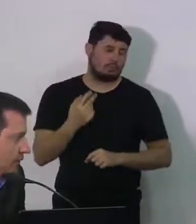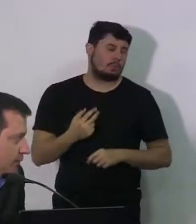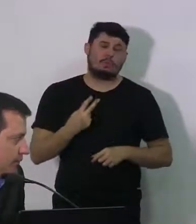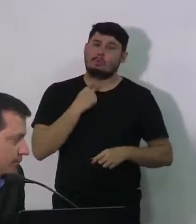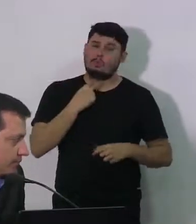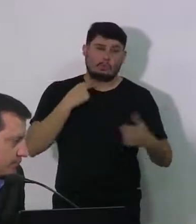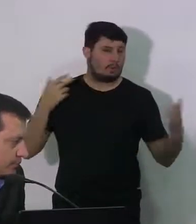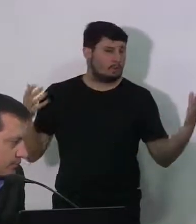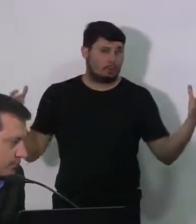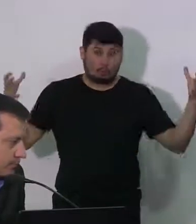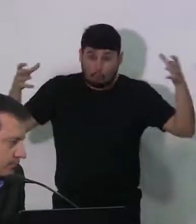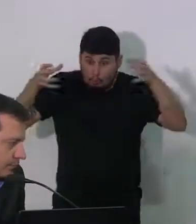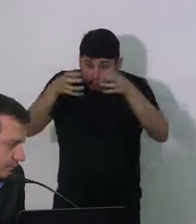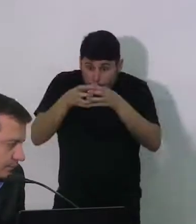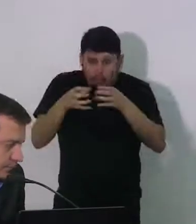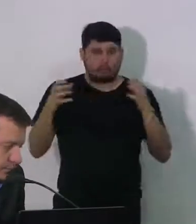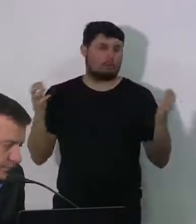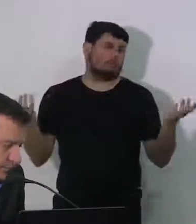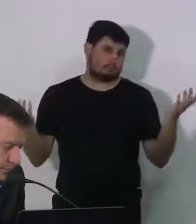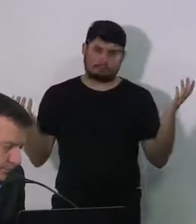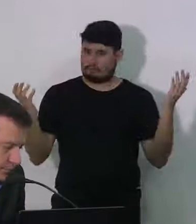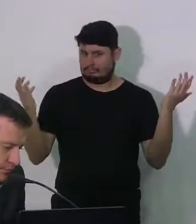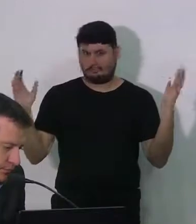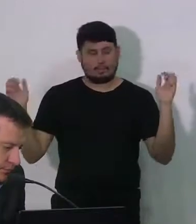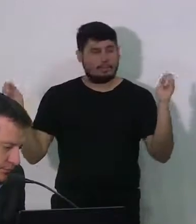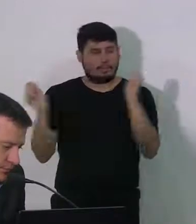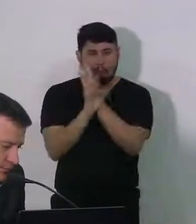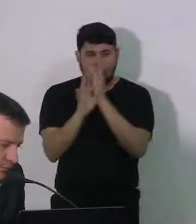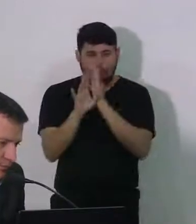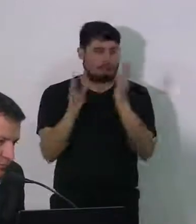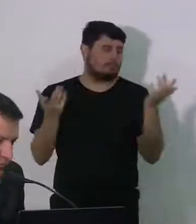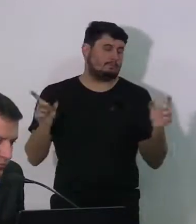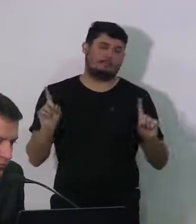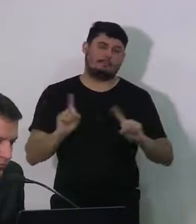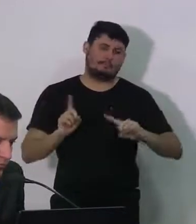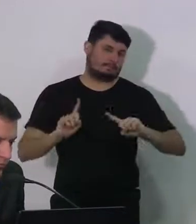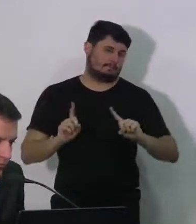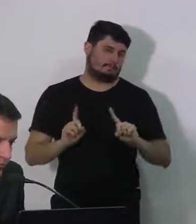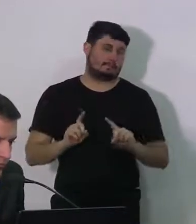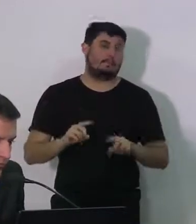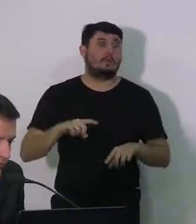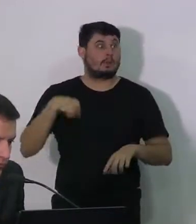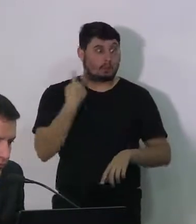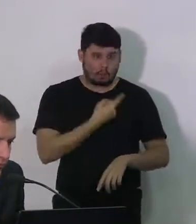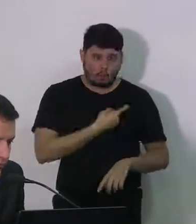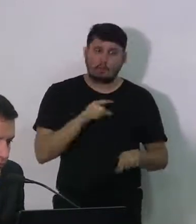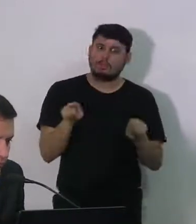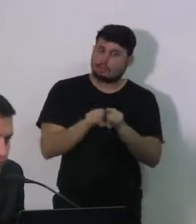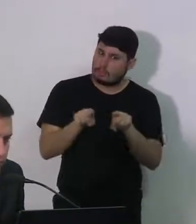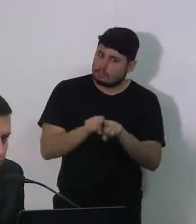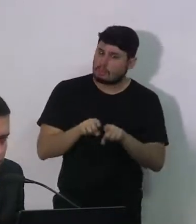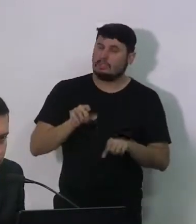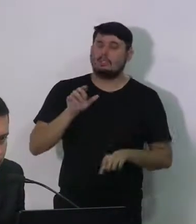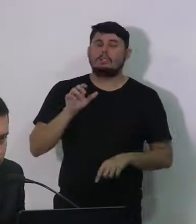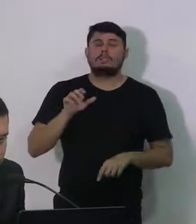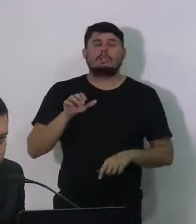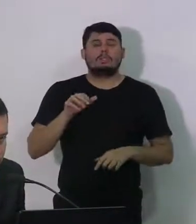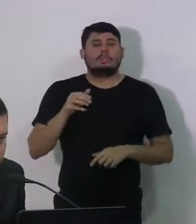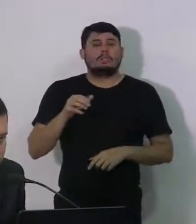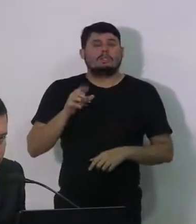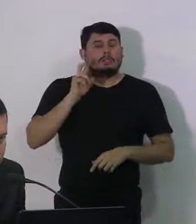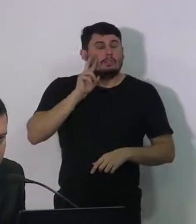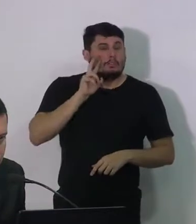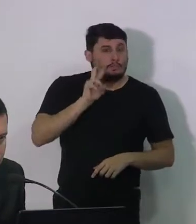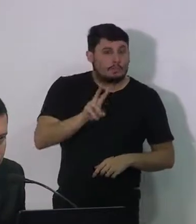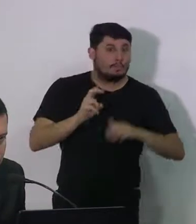fez um trabalho muito forte nas feiras, ainda estamos fazendo, e tem recebido elogios, e eu parabenizo todo o time da